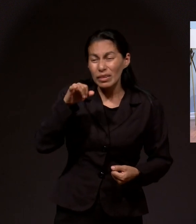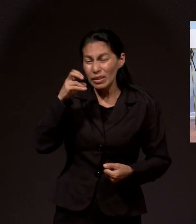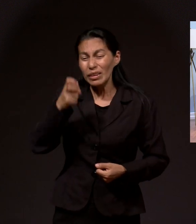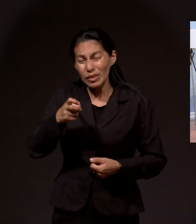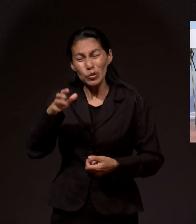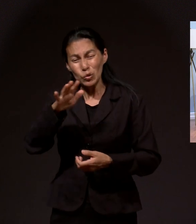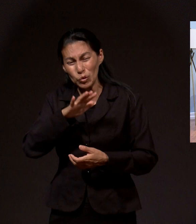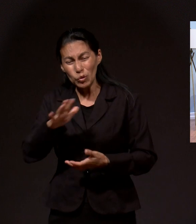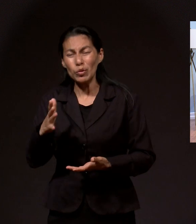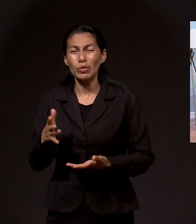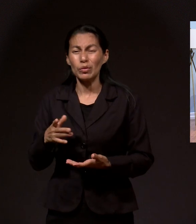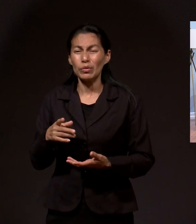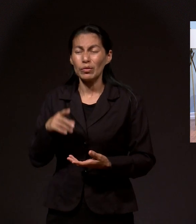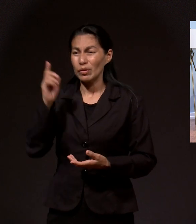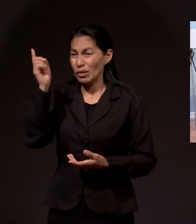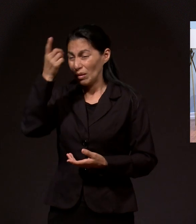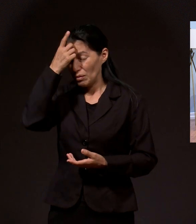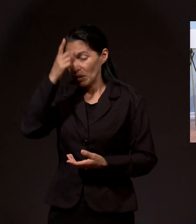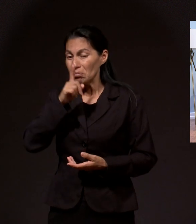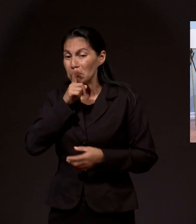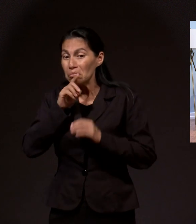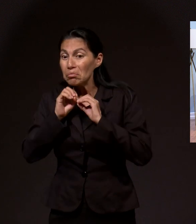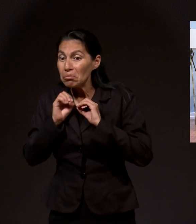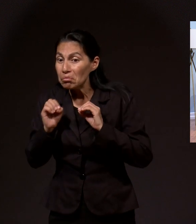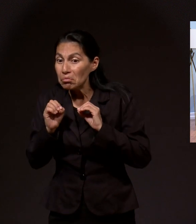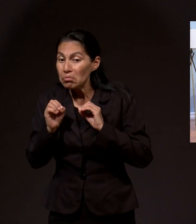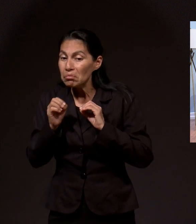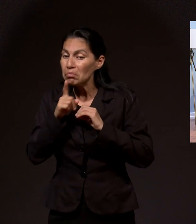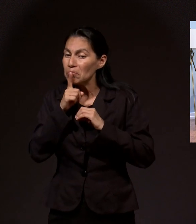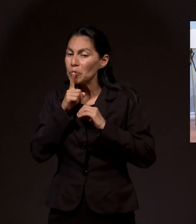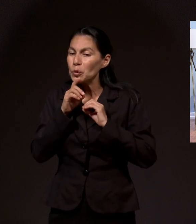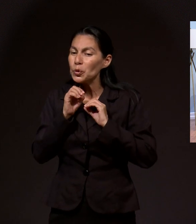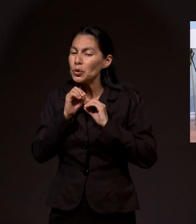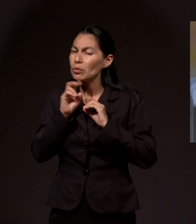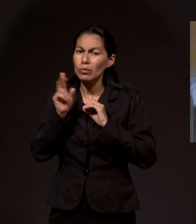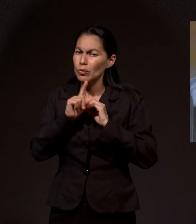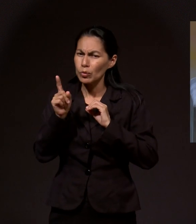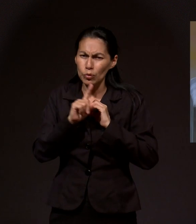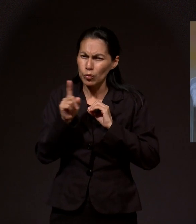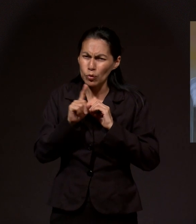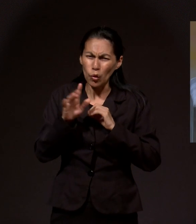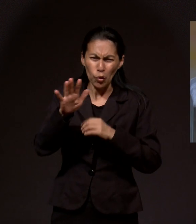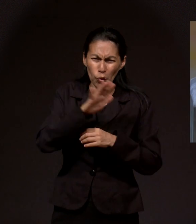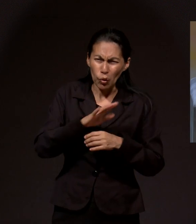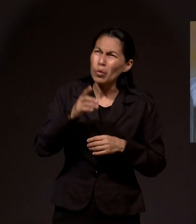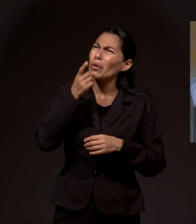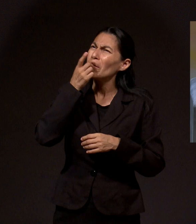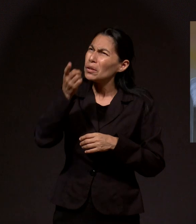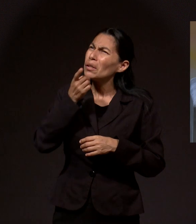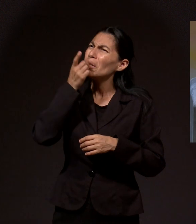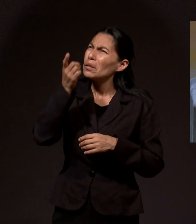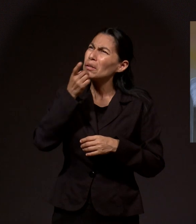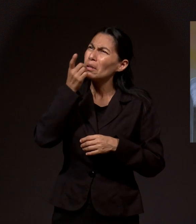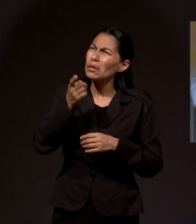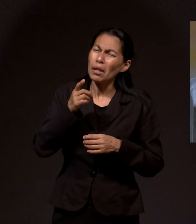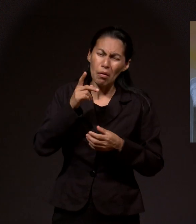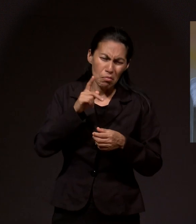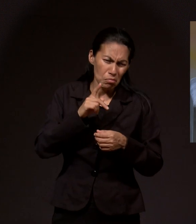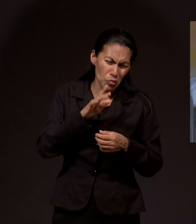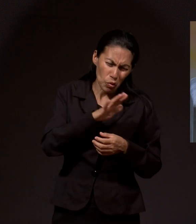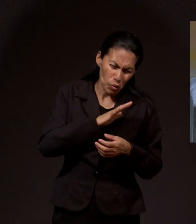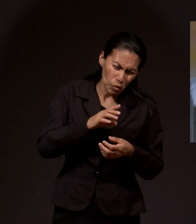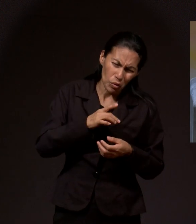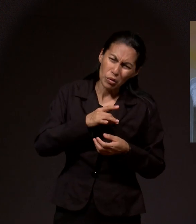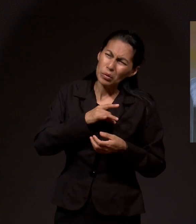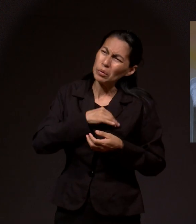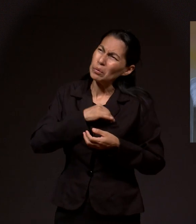inclusive. Exactamente. Él no se guardaba nada. Él todo así, piedrita por piedrita, las iba poniendo a los